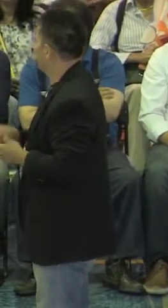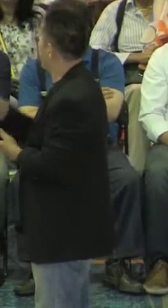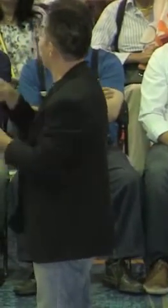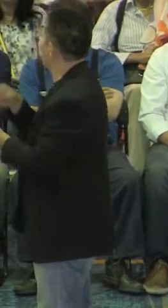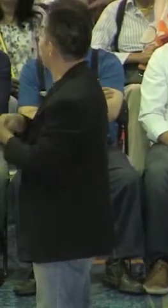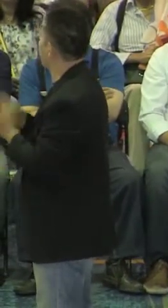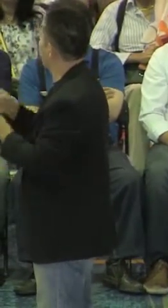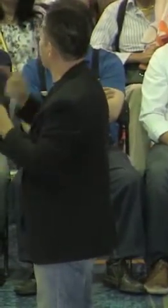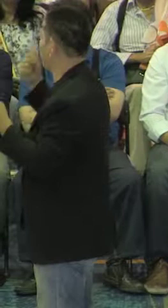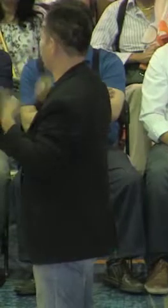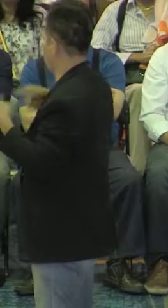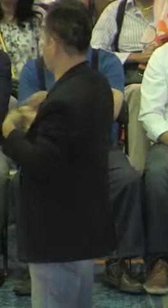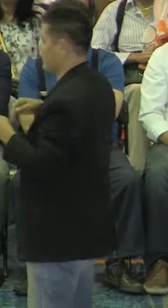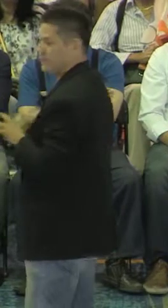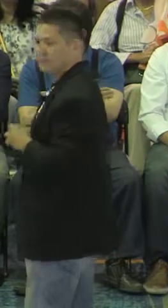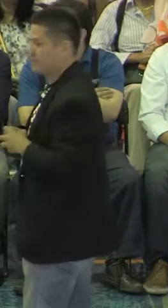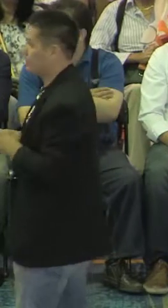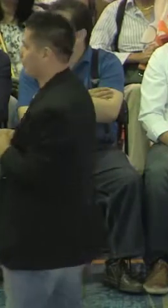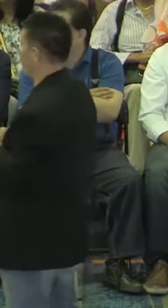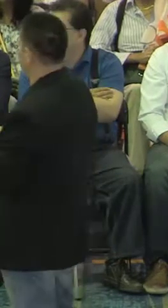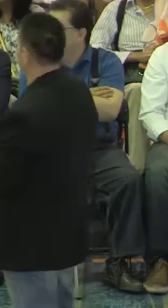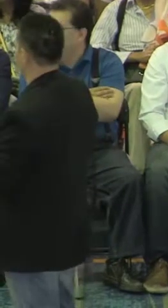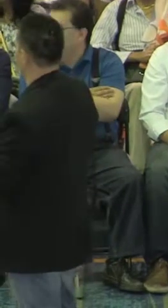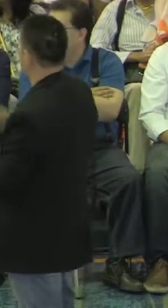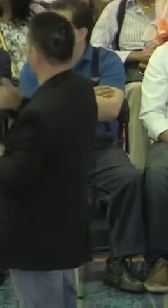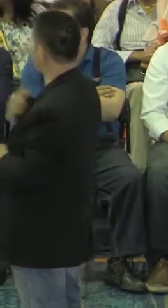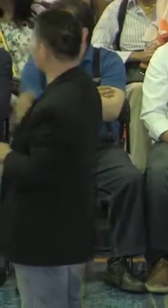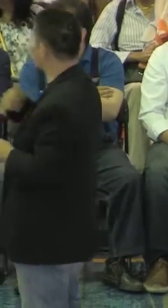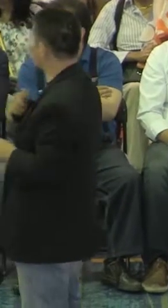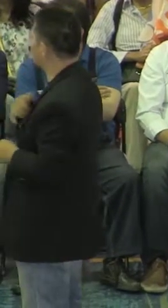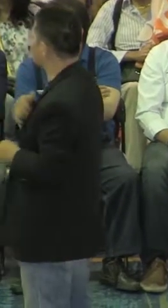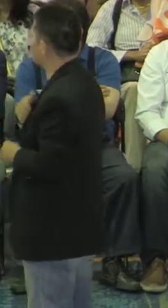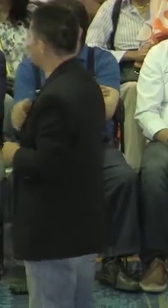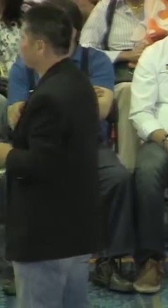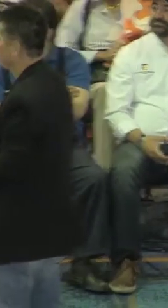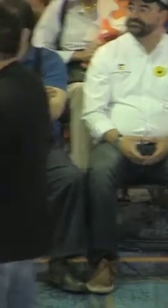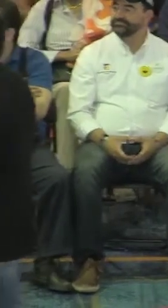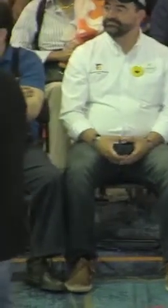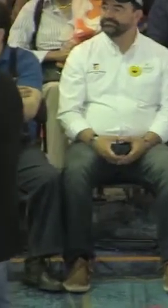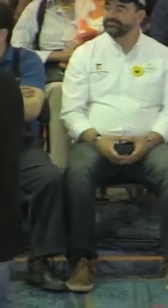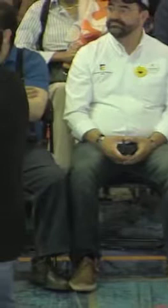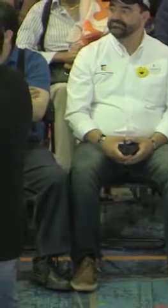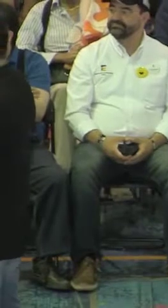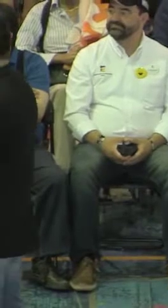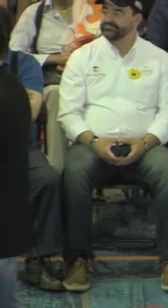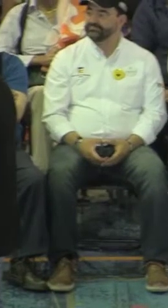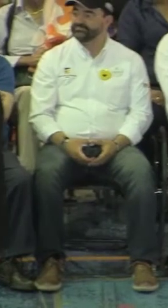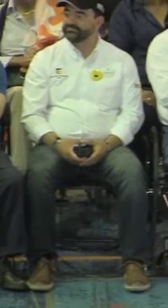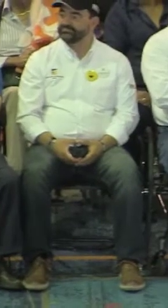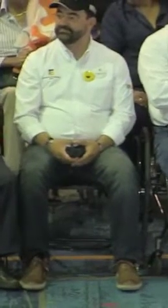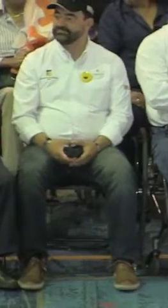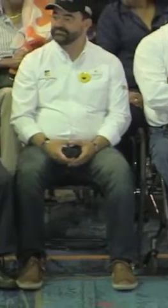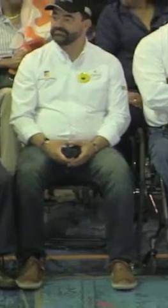la otra persona, pero no como yo, sino como ella, sabiendo cuáles son sus necesidades